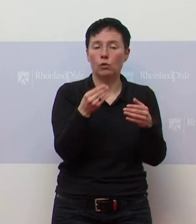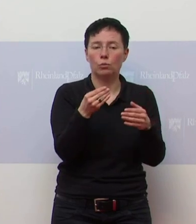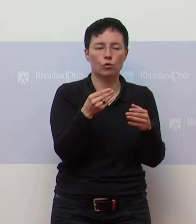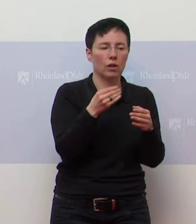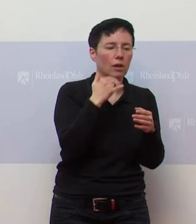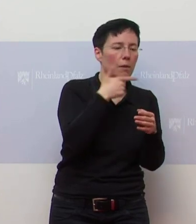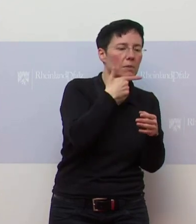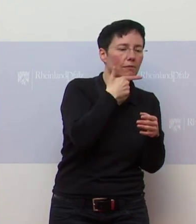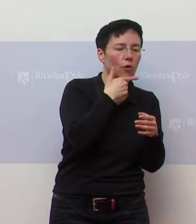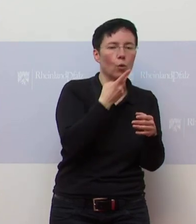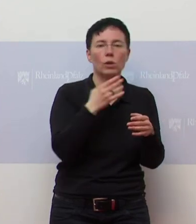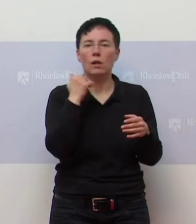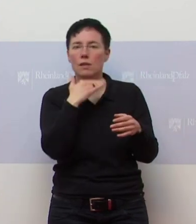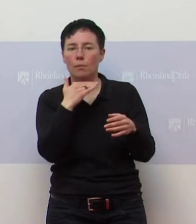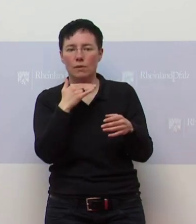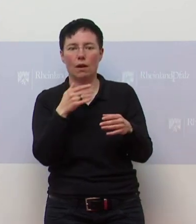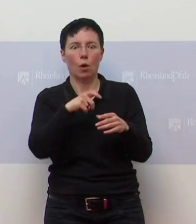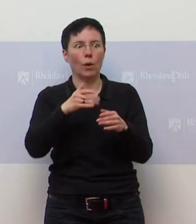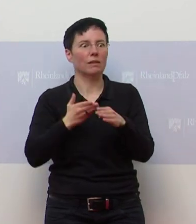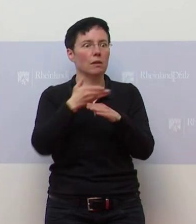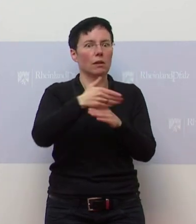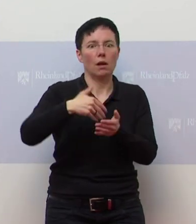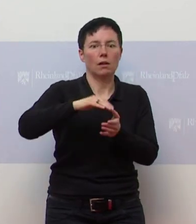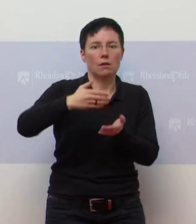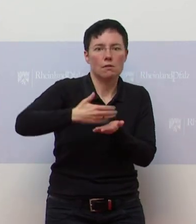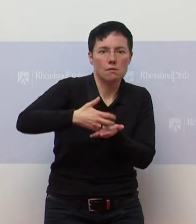Samstag beschränken können. Also vielen Dank.